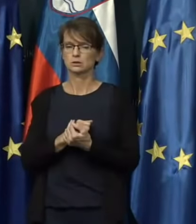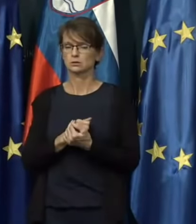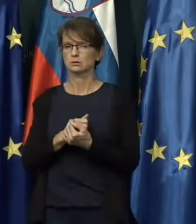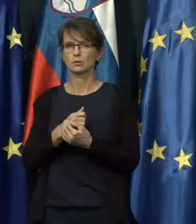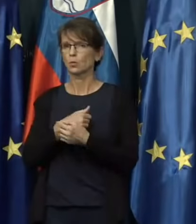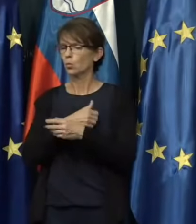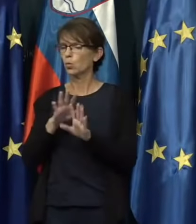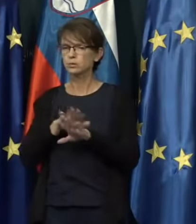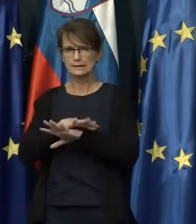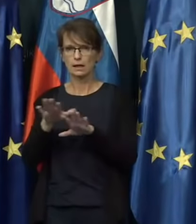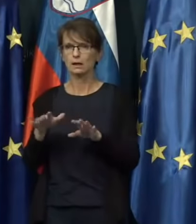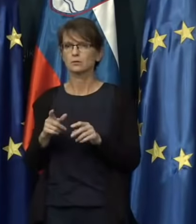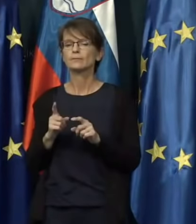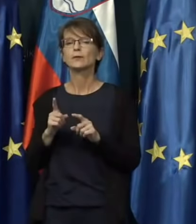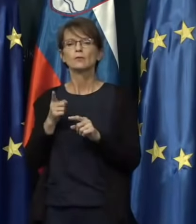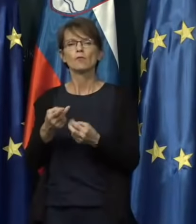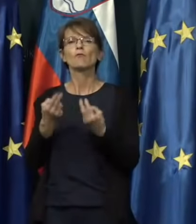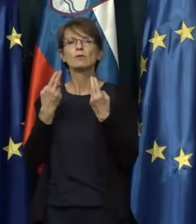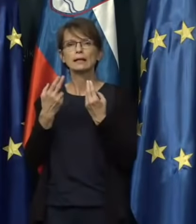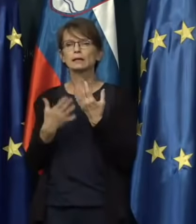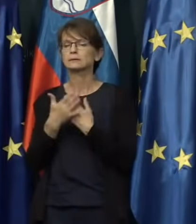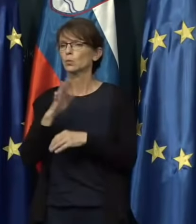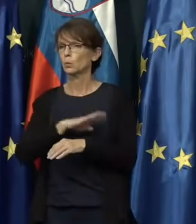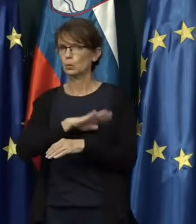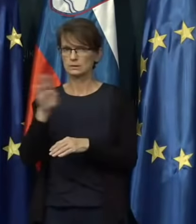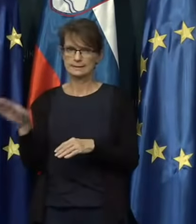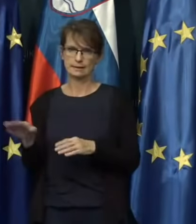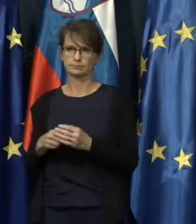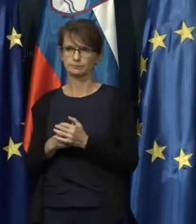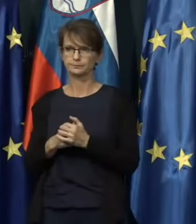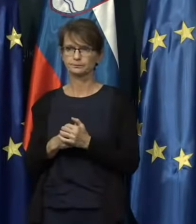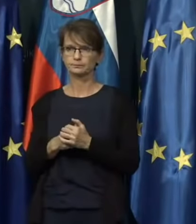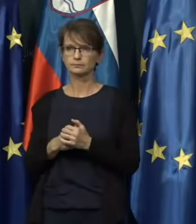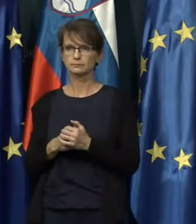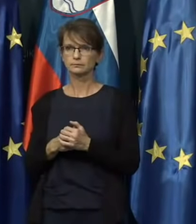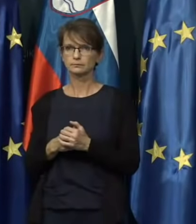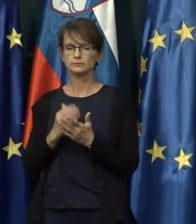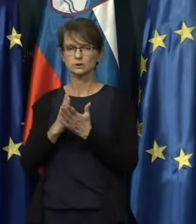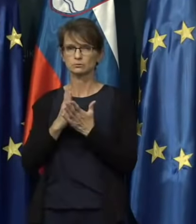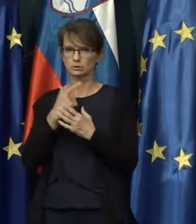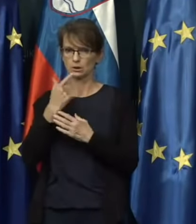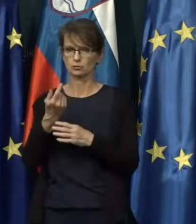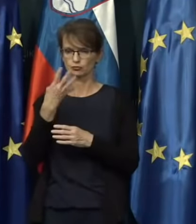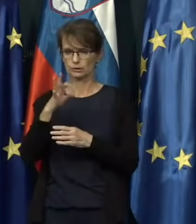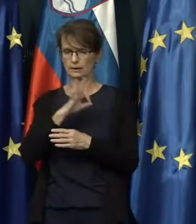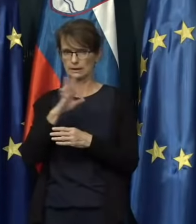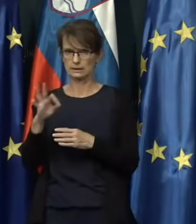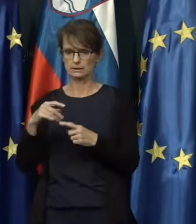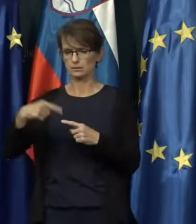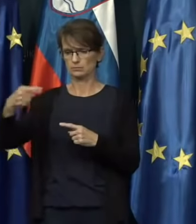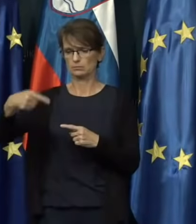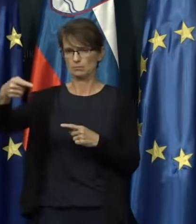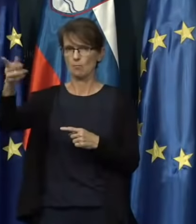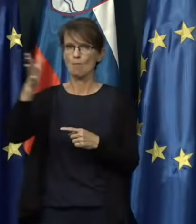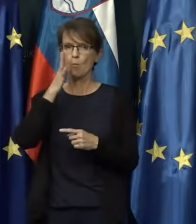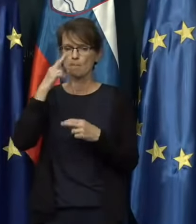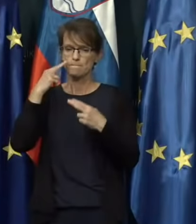Tako da to velja, sveda, to velja za vse in kot rečeno na 14 ni se bo previrjalo